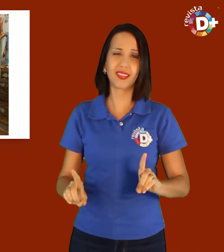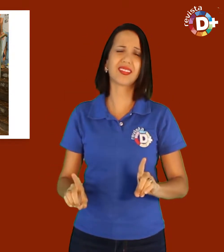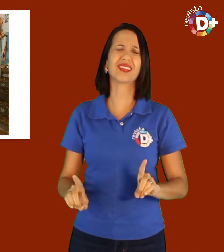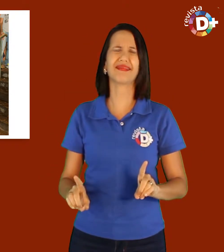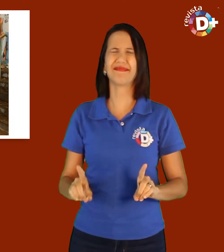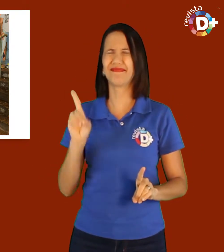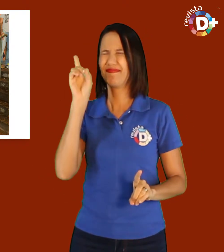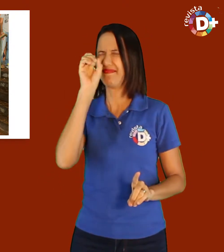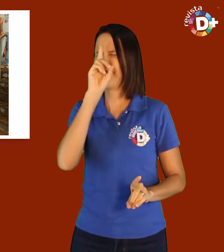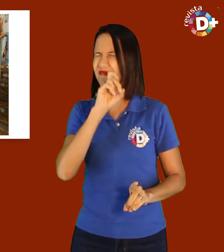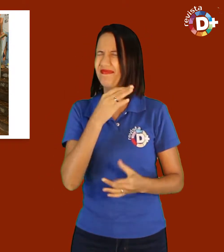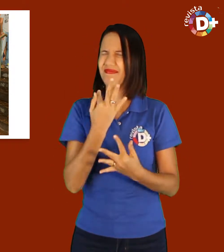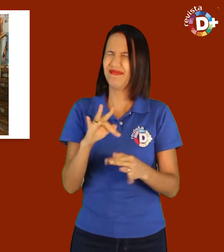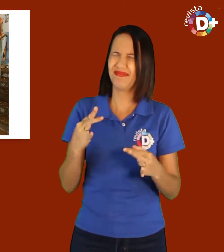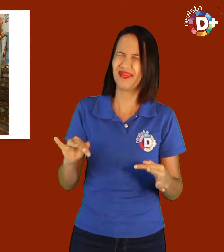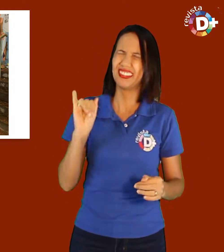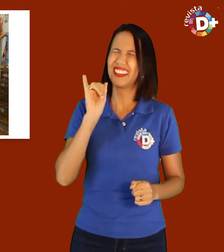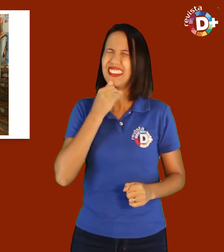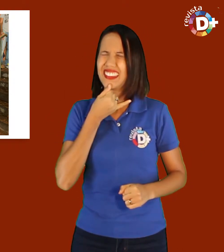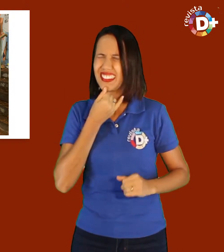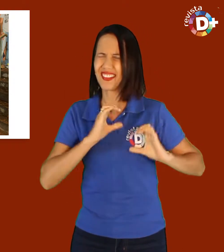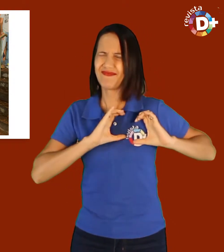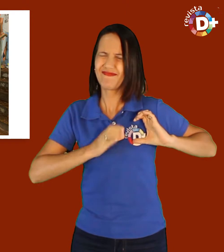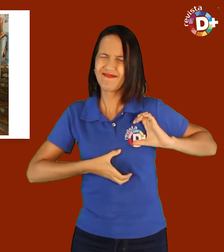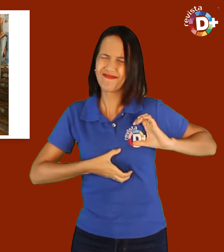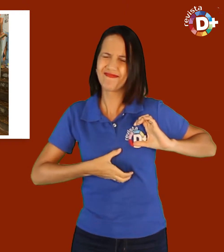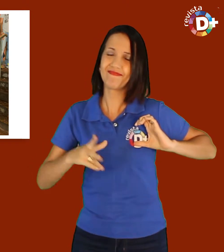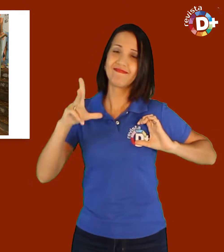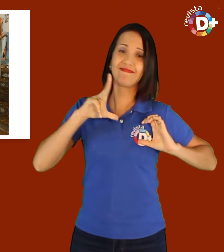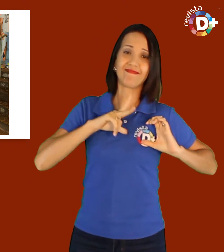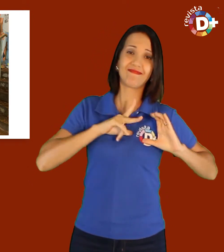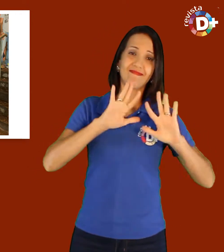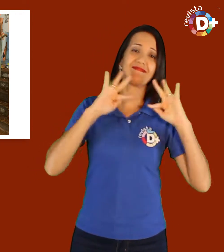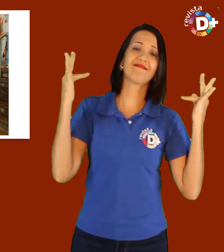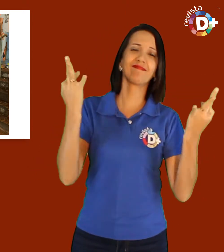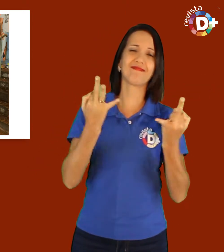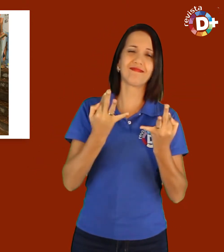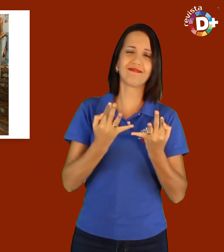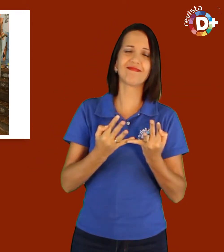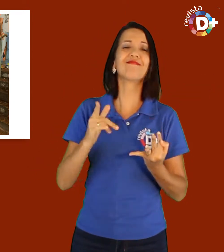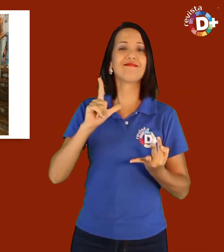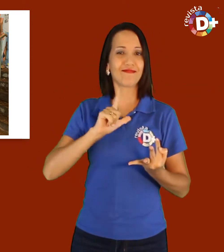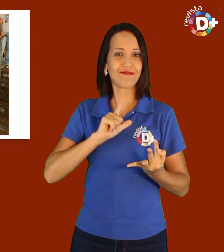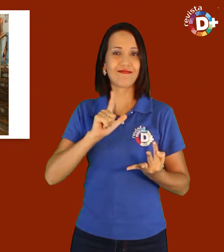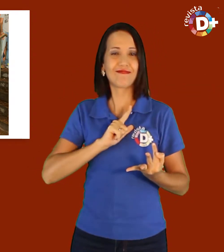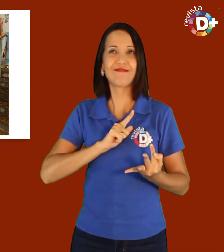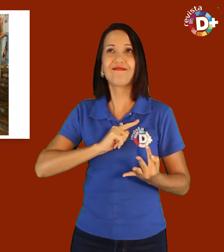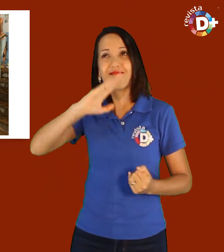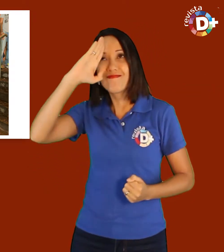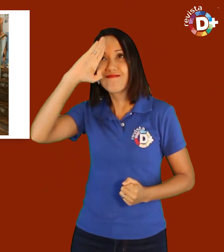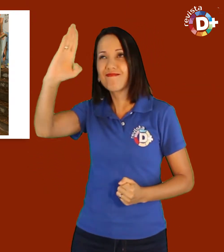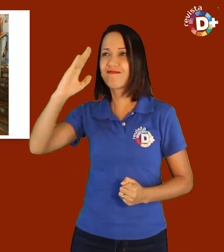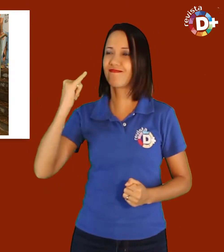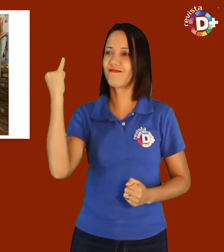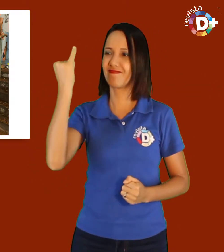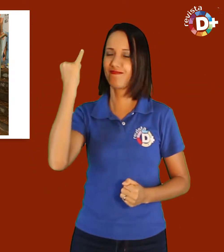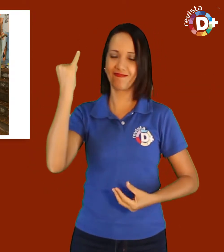deficiência. Das dores, tristezas e sofrimento pessoal e familiar, sobrou o mais importante, a